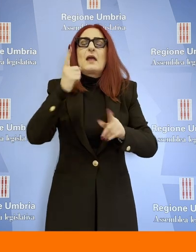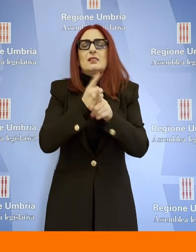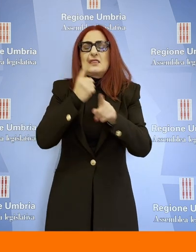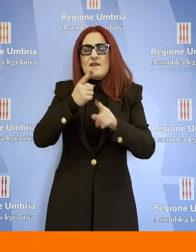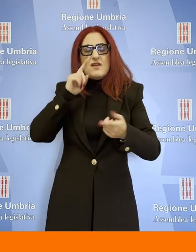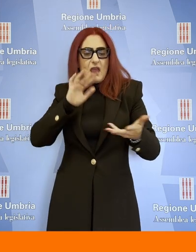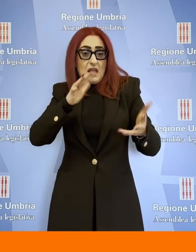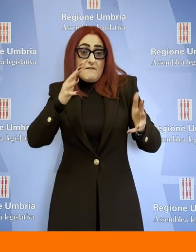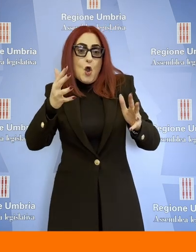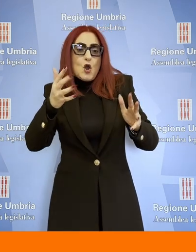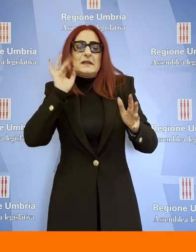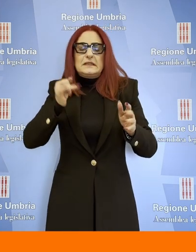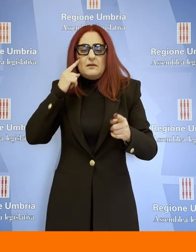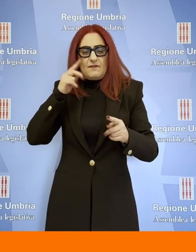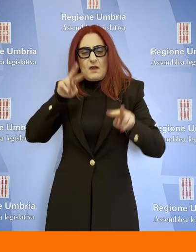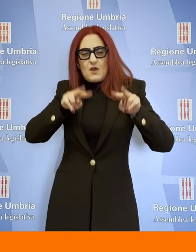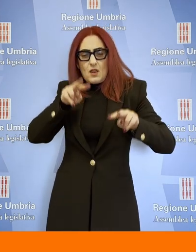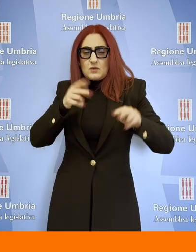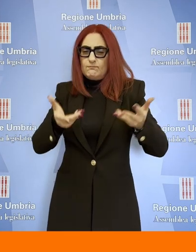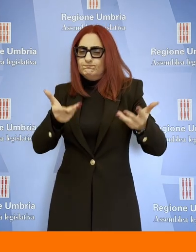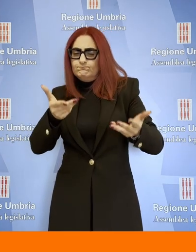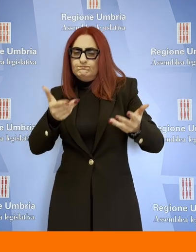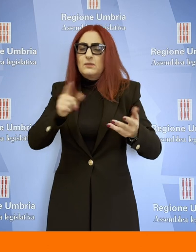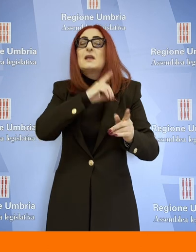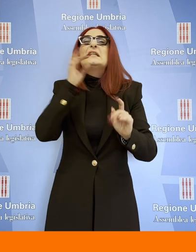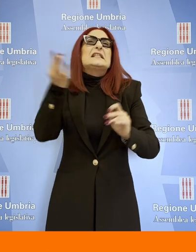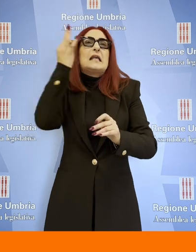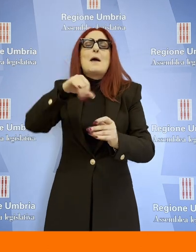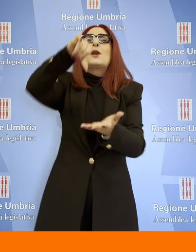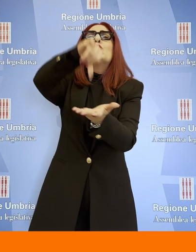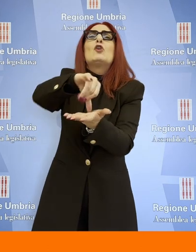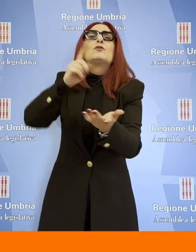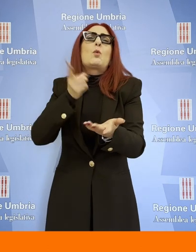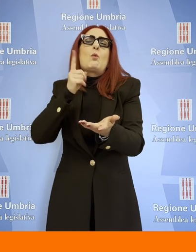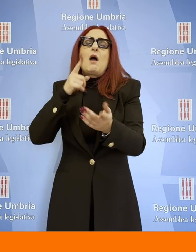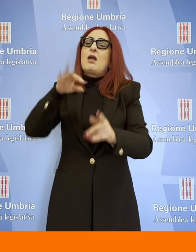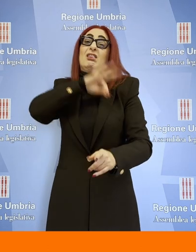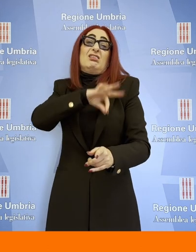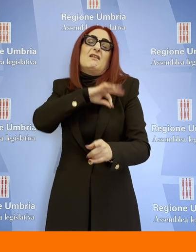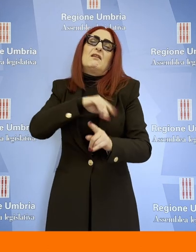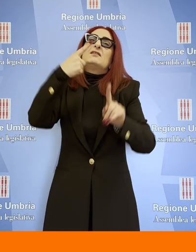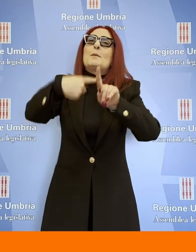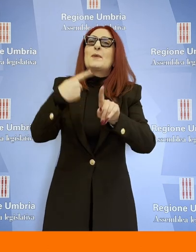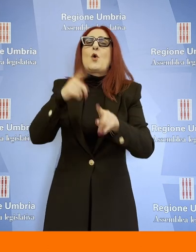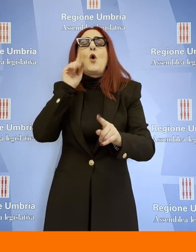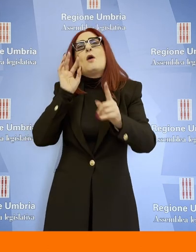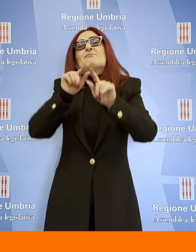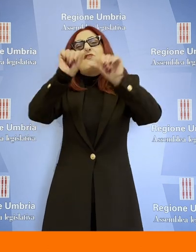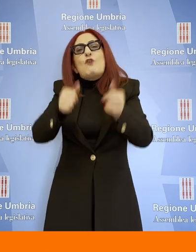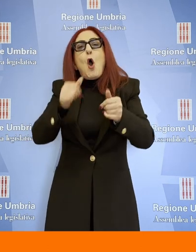valutate e soppesate mettendo al centro sempre gli interessi e la caratteristica della nostra regione. Soddisfatto